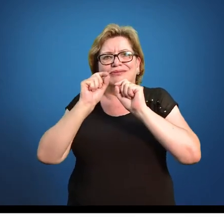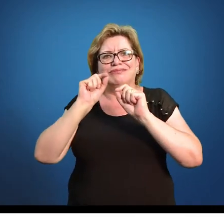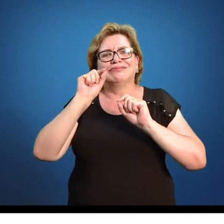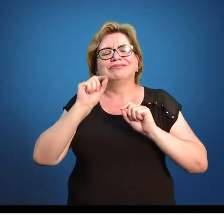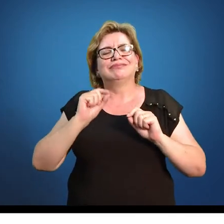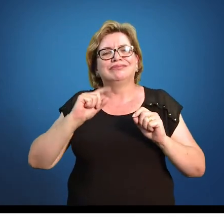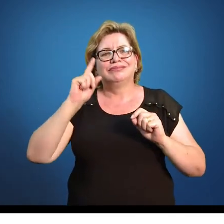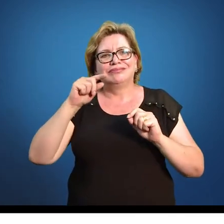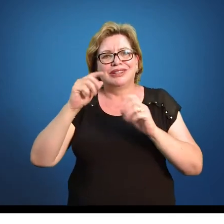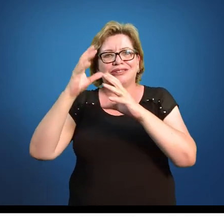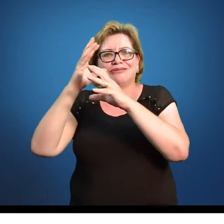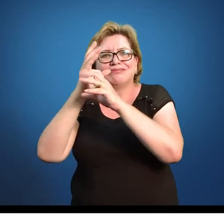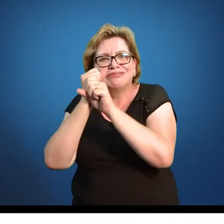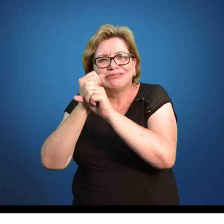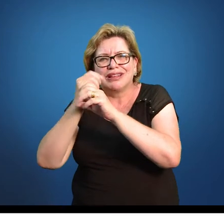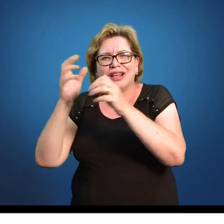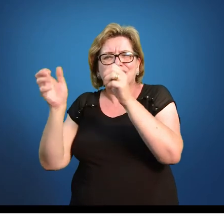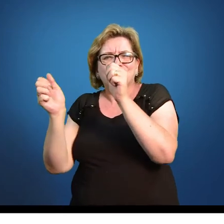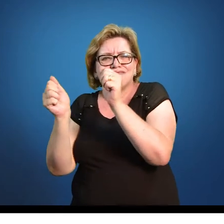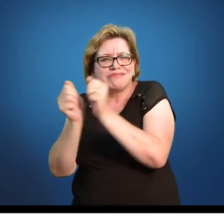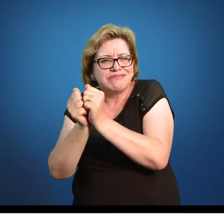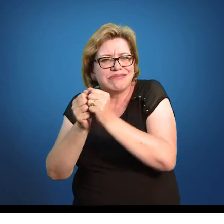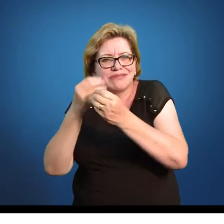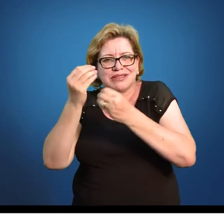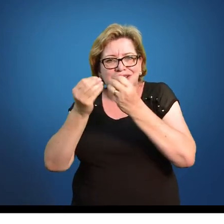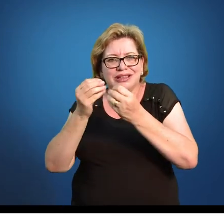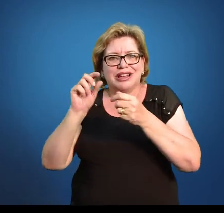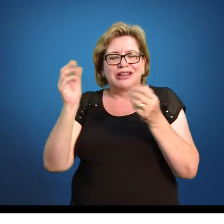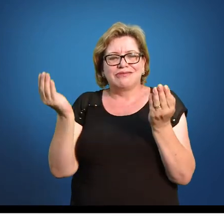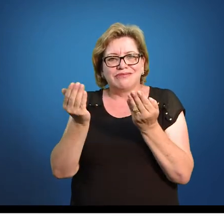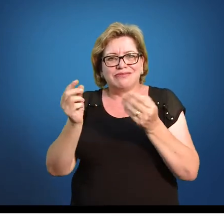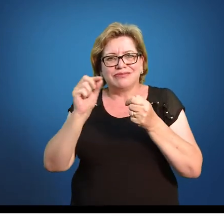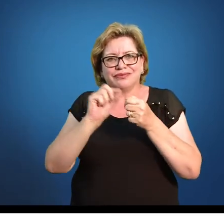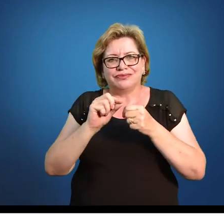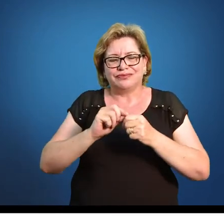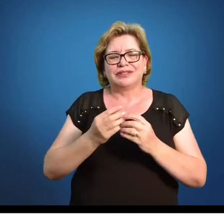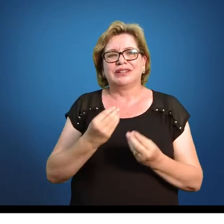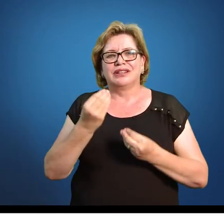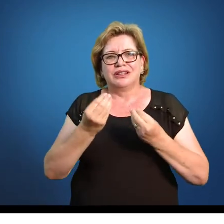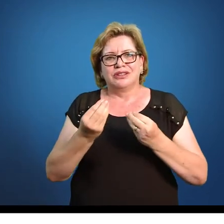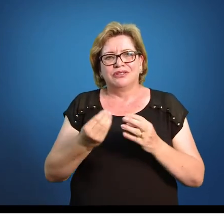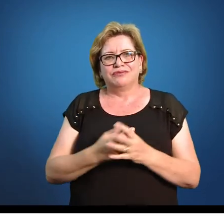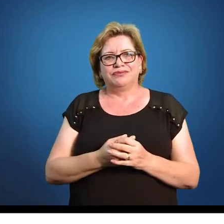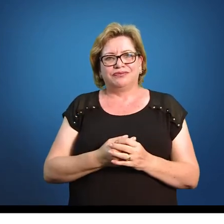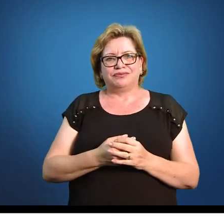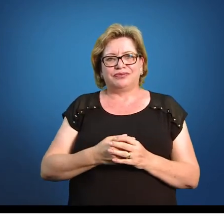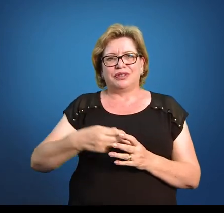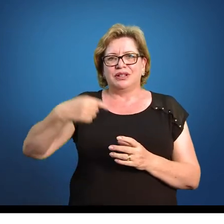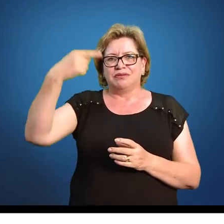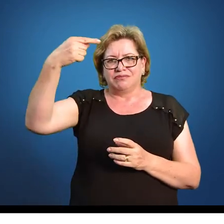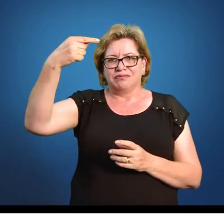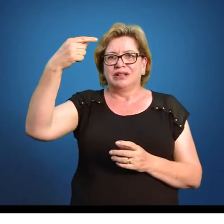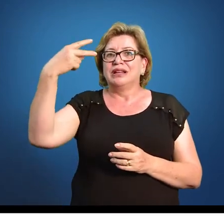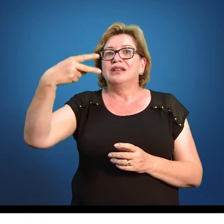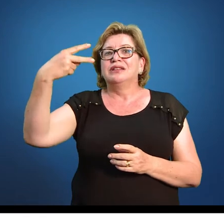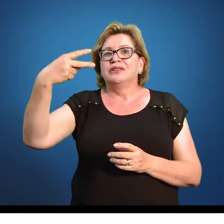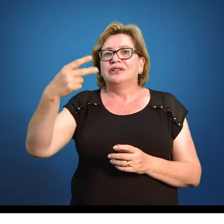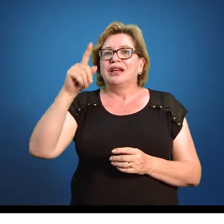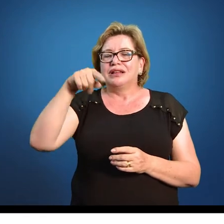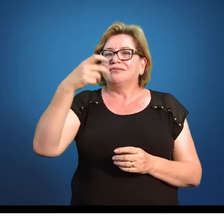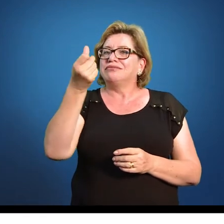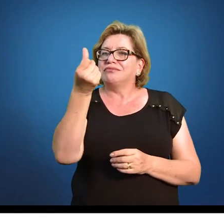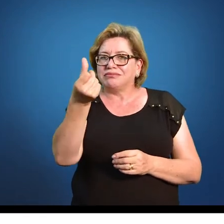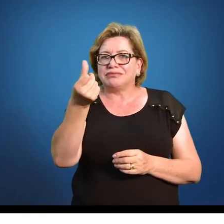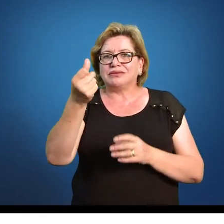acumular? É somar, é juntar. É isso que a gente vai fazer. Qual que é a nossa segunda frequência? 6.